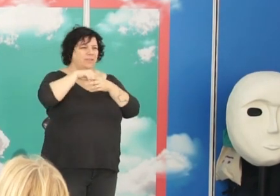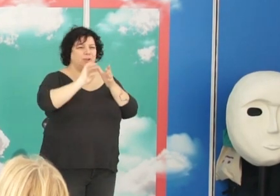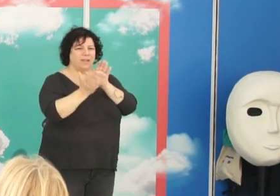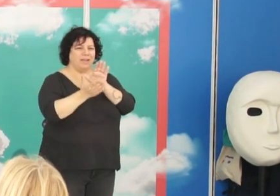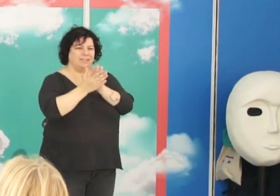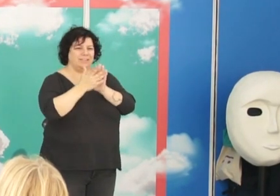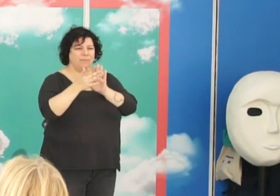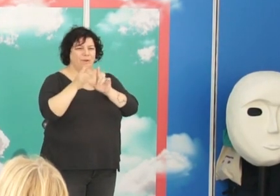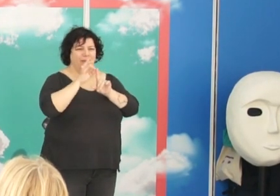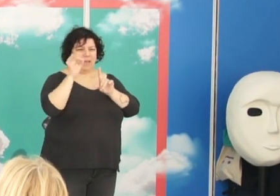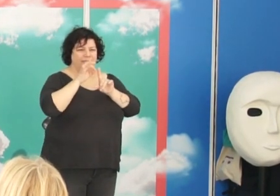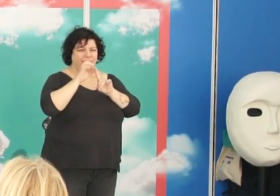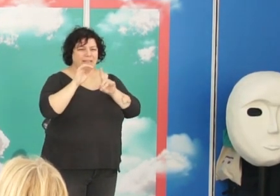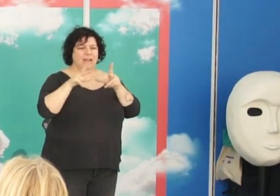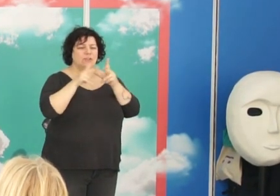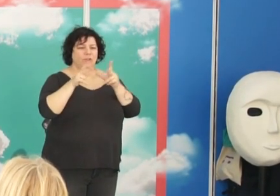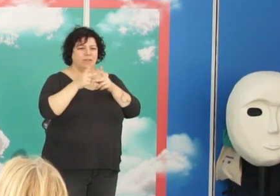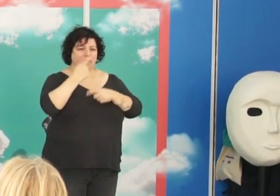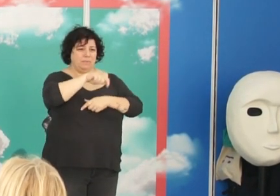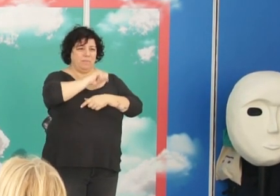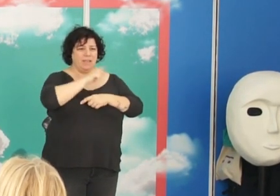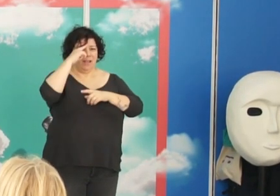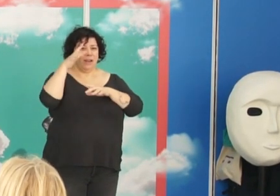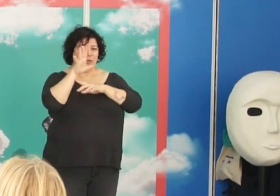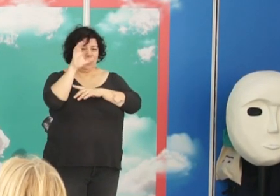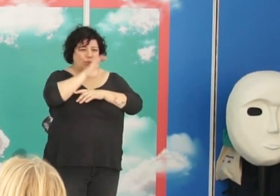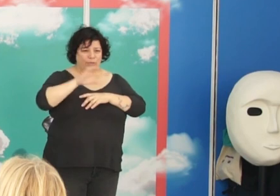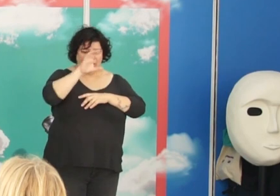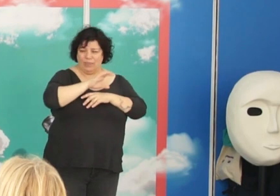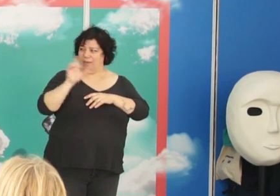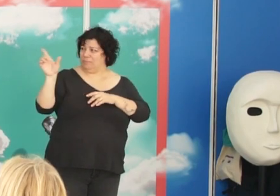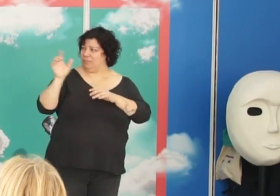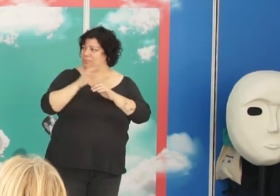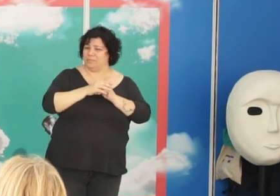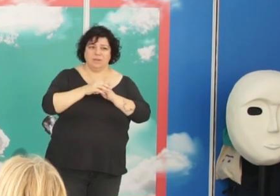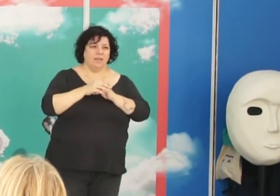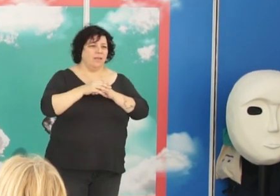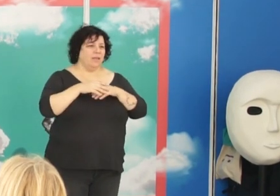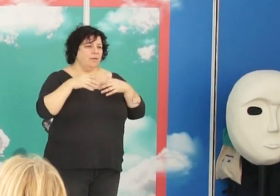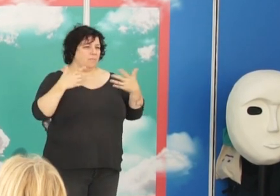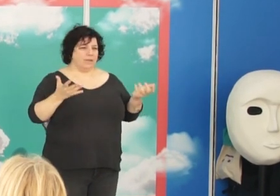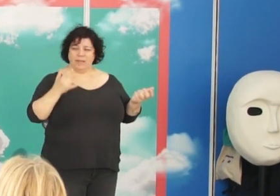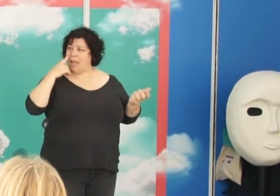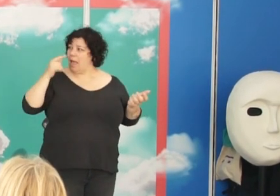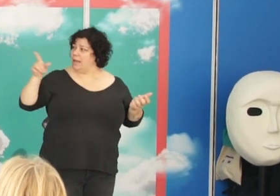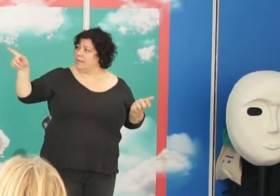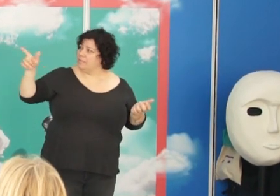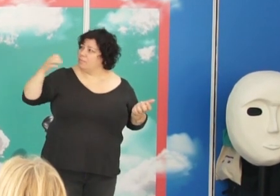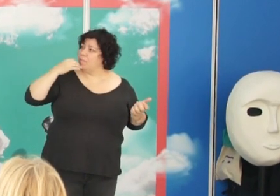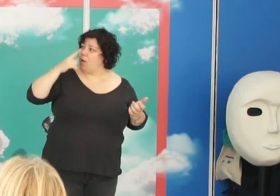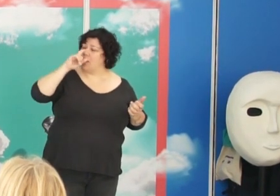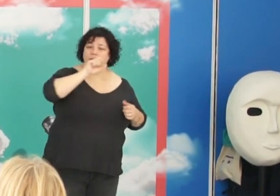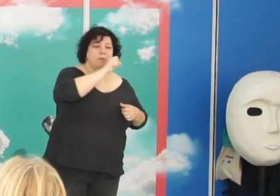digitalizado por la Sociedad Española de Neurociencia, bueno, pues aquí le tenemos en